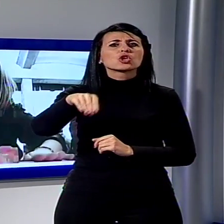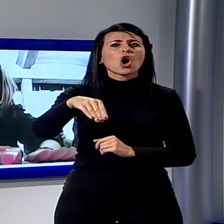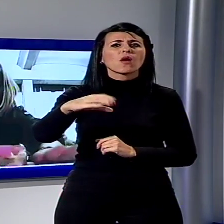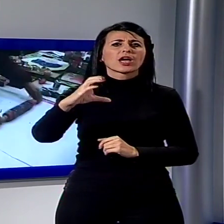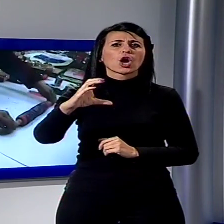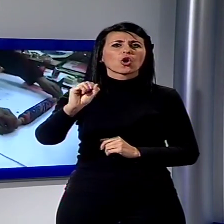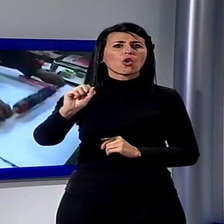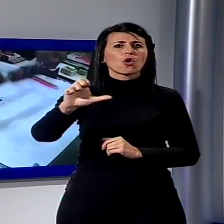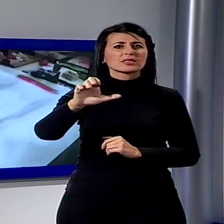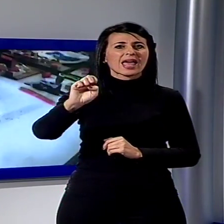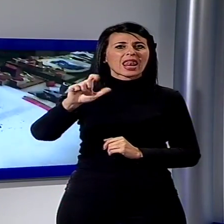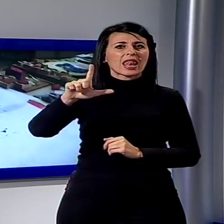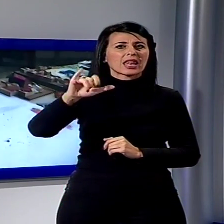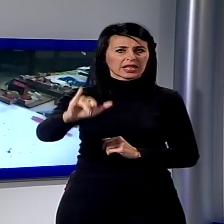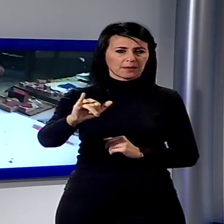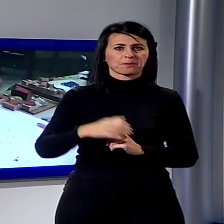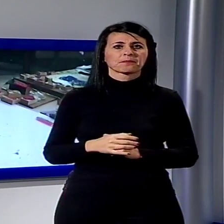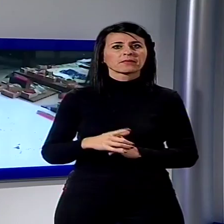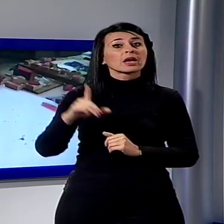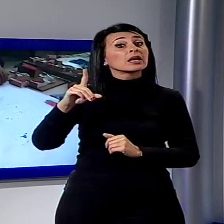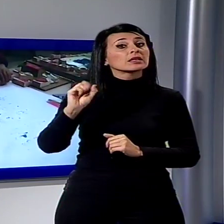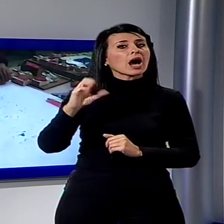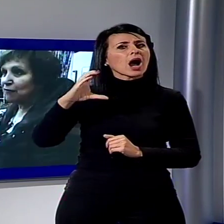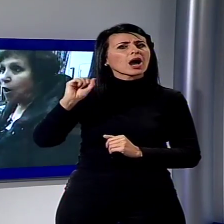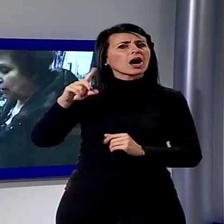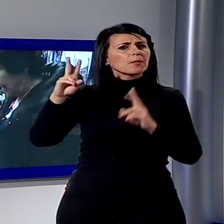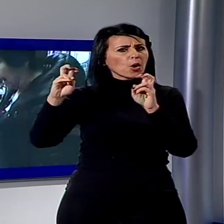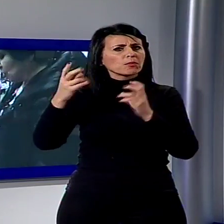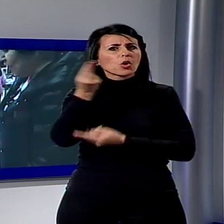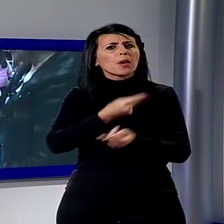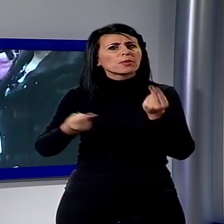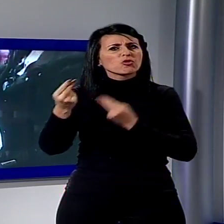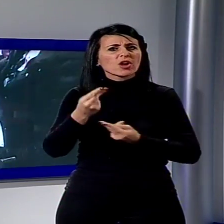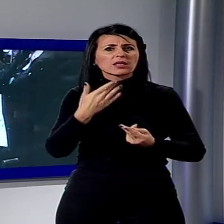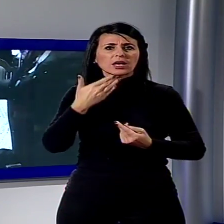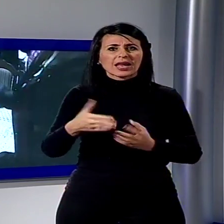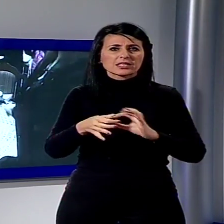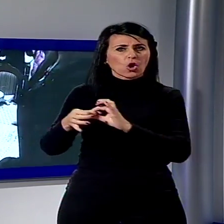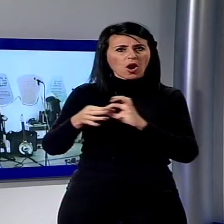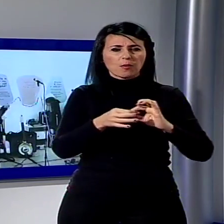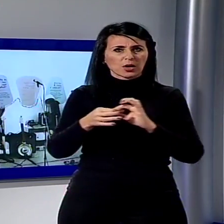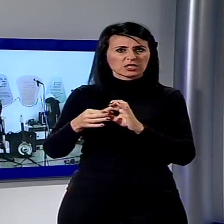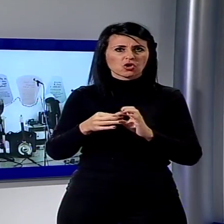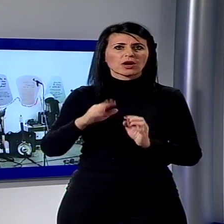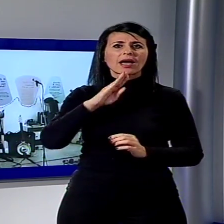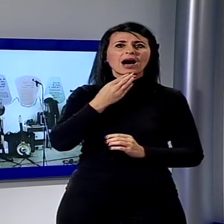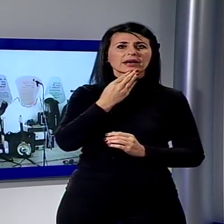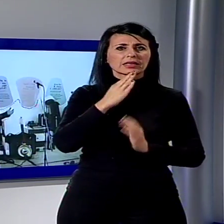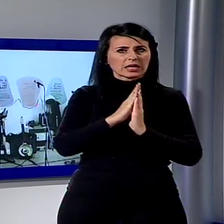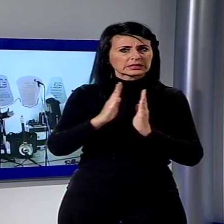Solidale. Da Capo è un progetto nato da una collaborazione tra Ufficio Pastorale Caritas, Comune di Capannori, Comune di Lucca,